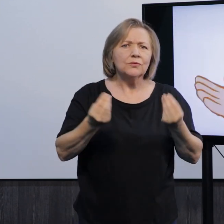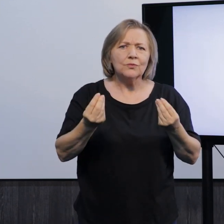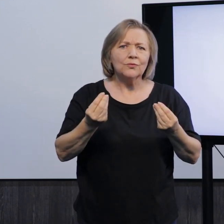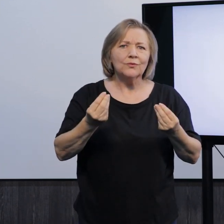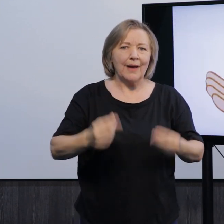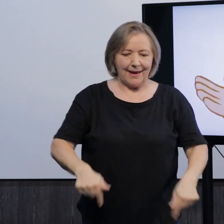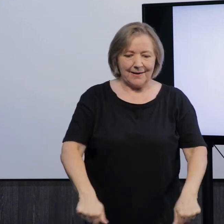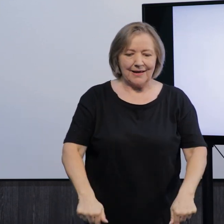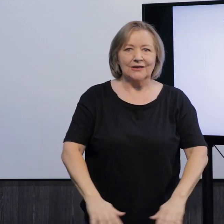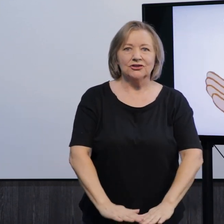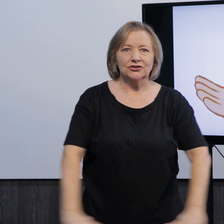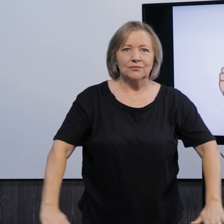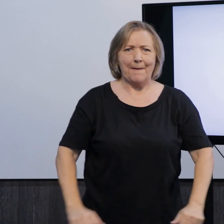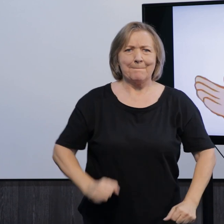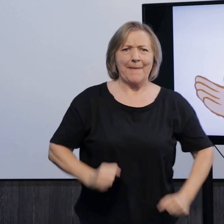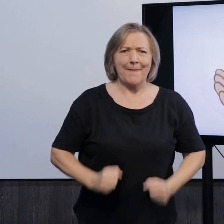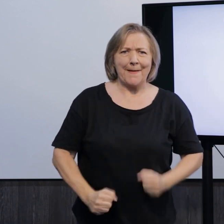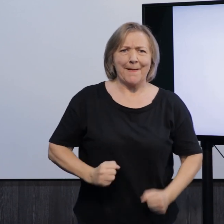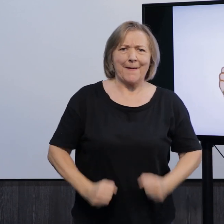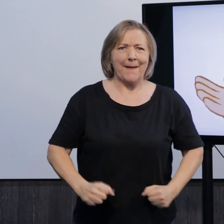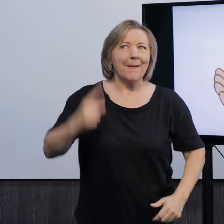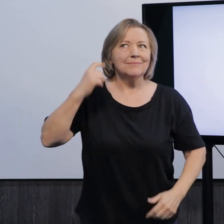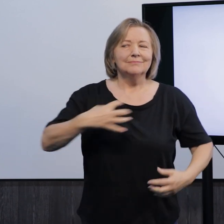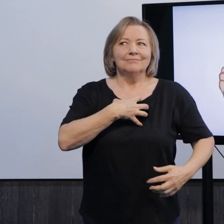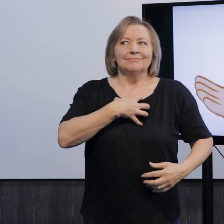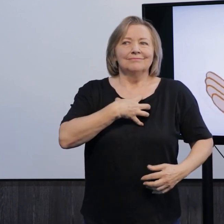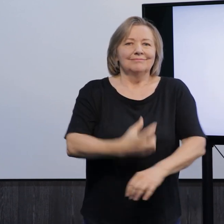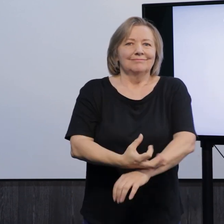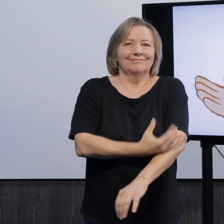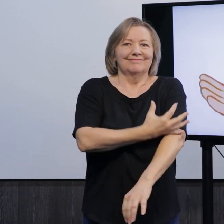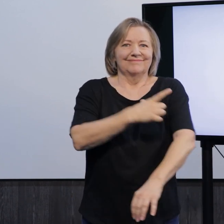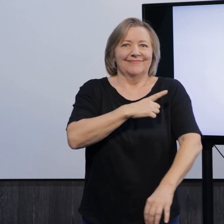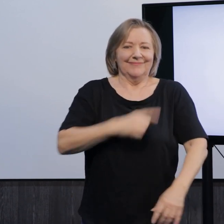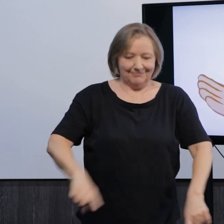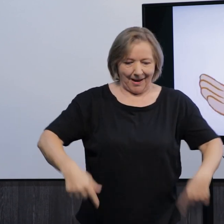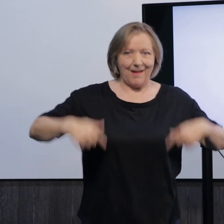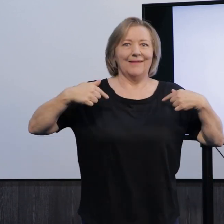E se for um surdo cego, então, você faz também com os pés no chão e ele sente a vibração.